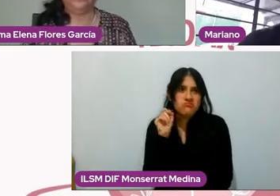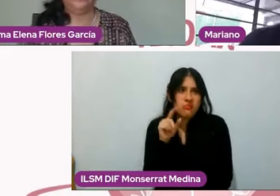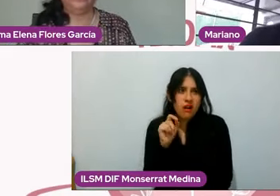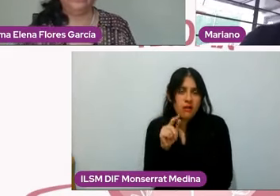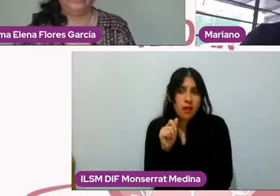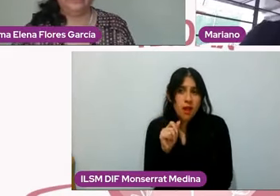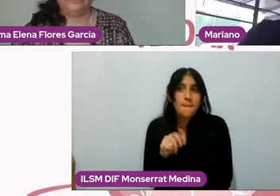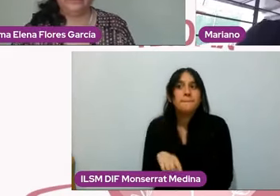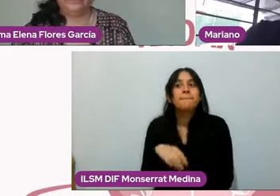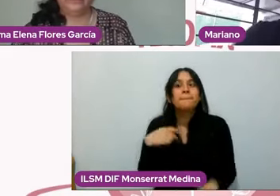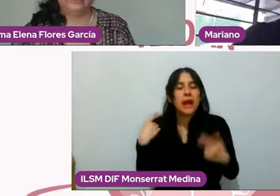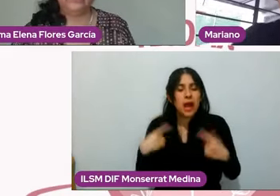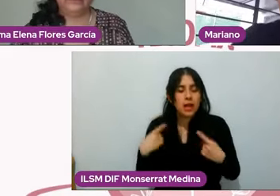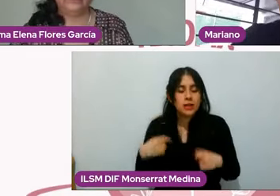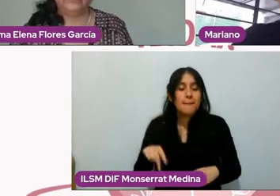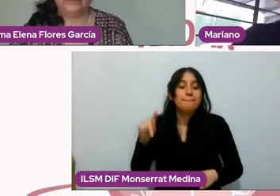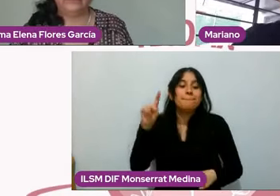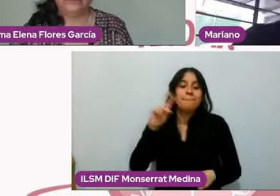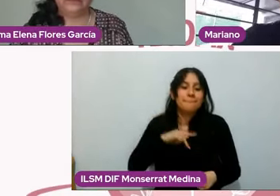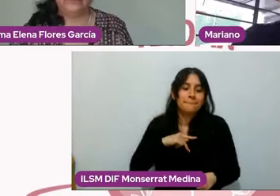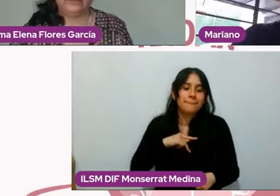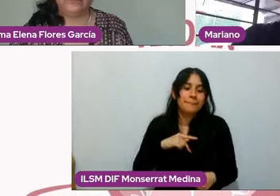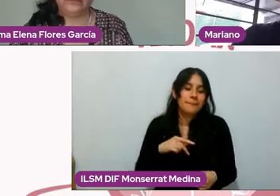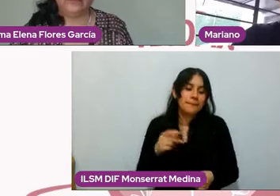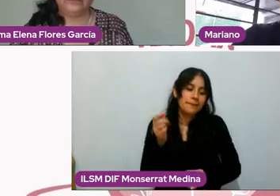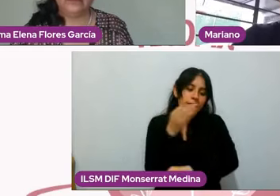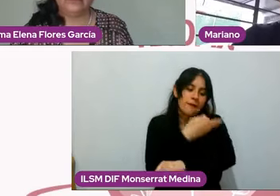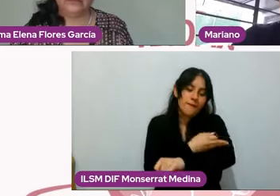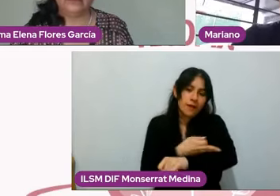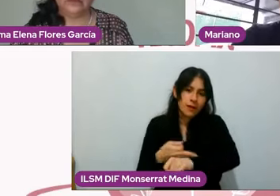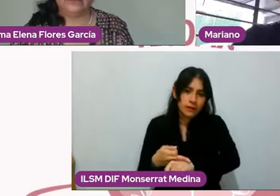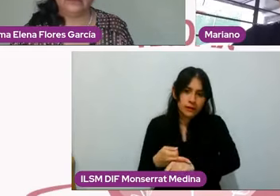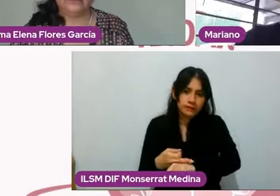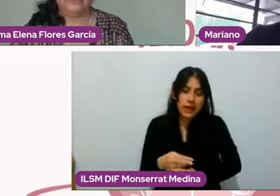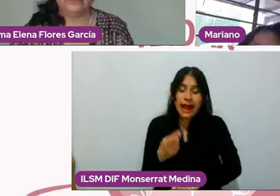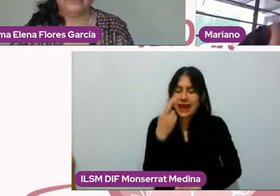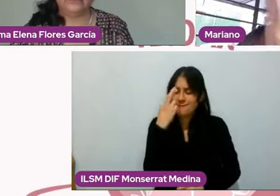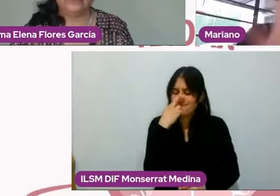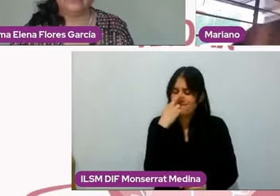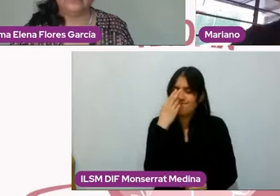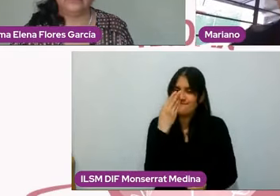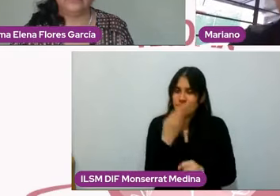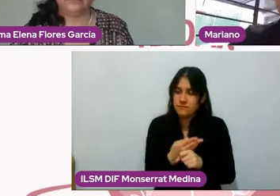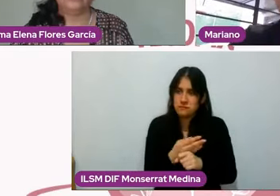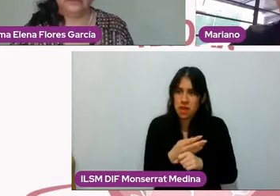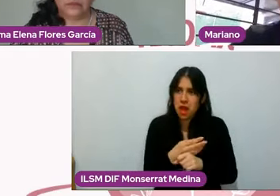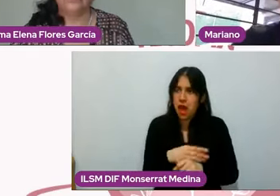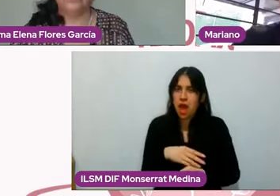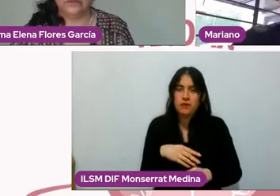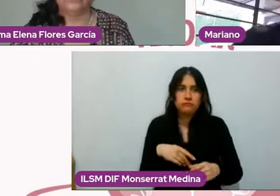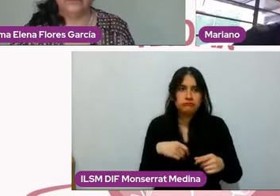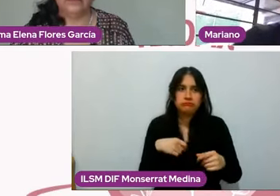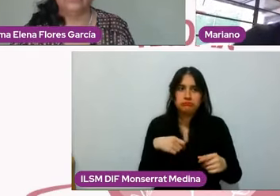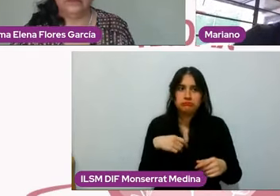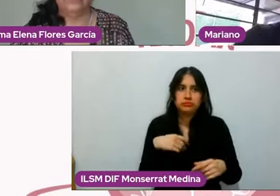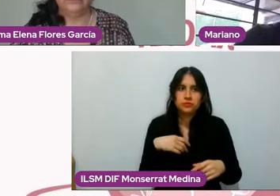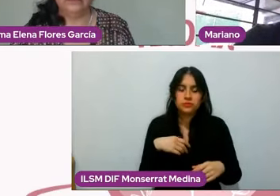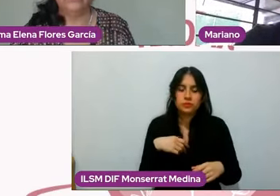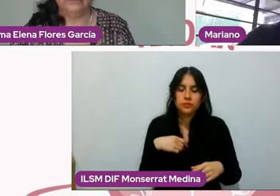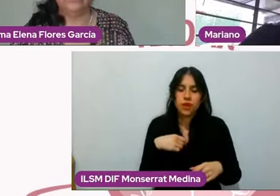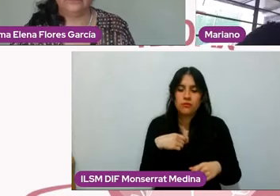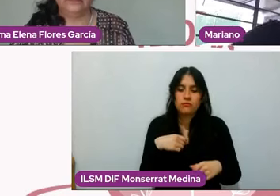Bueno, la responsabilidad afectiva es para todos lados, ¿no? Dicho